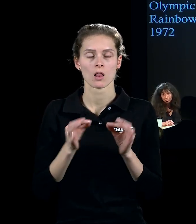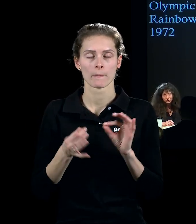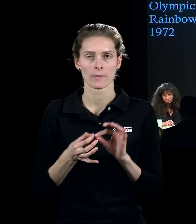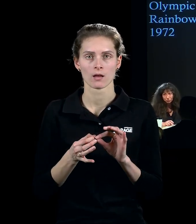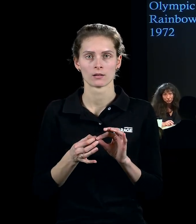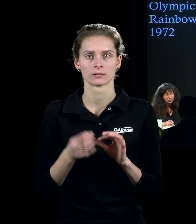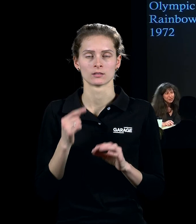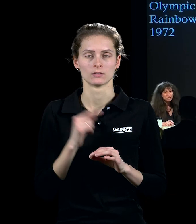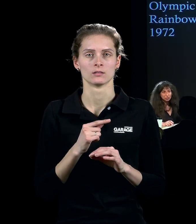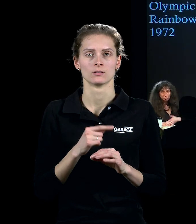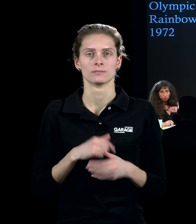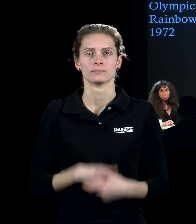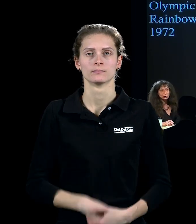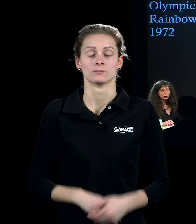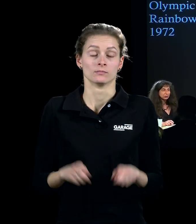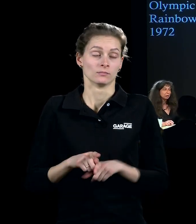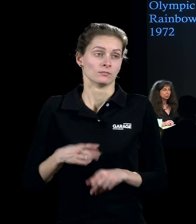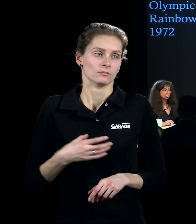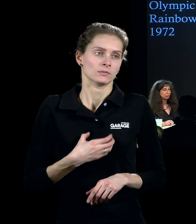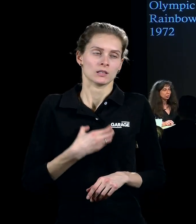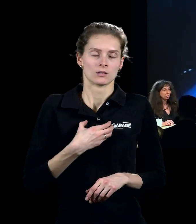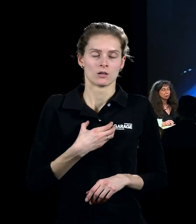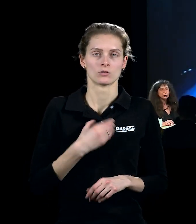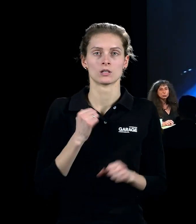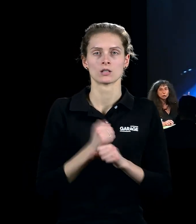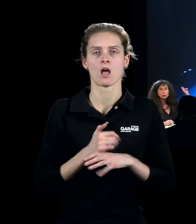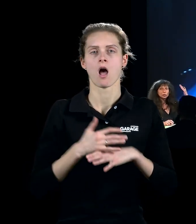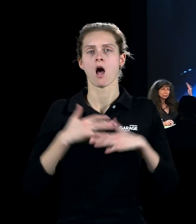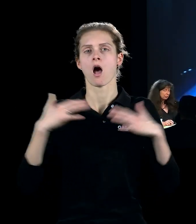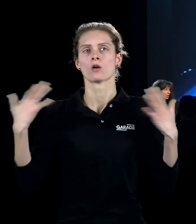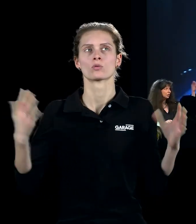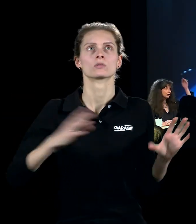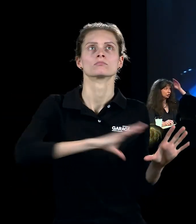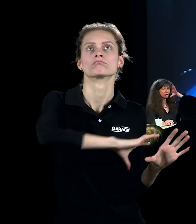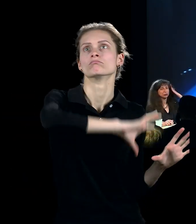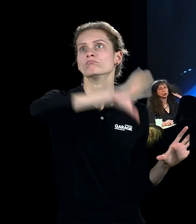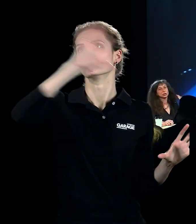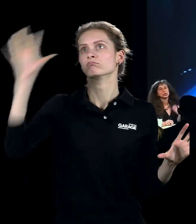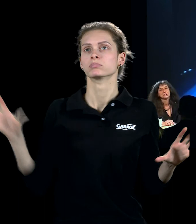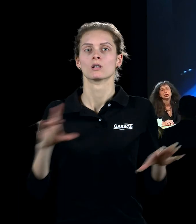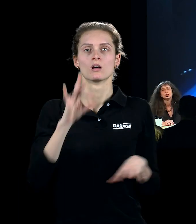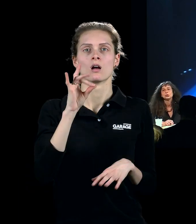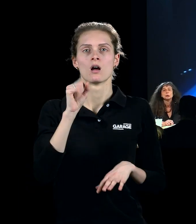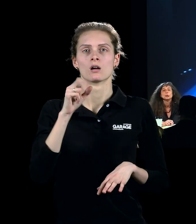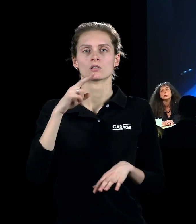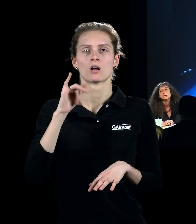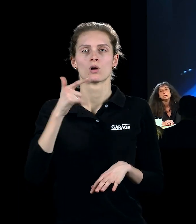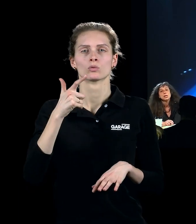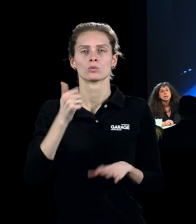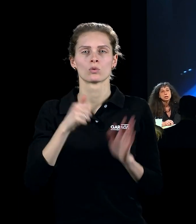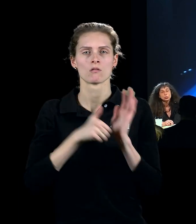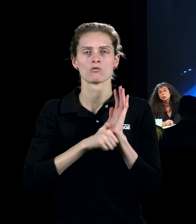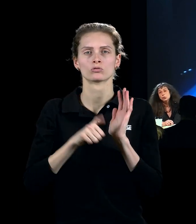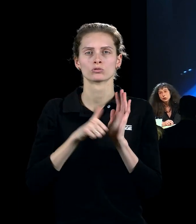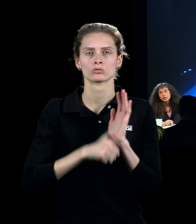событий в европейской истории. И он делает вот эту самую огромную радугу, это 600-метровая